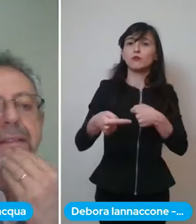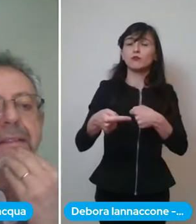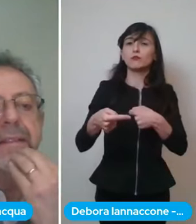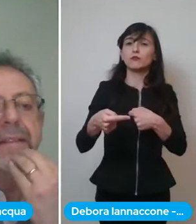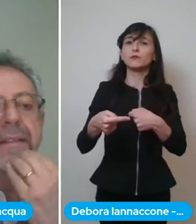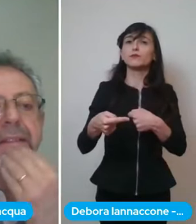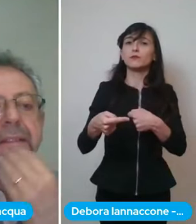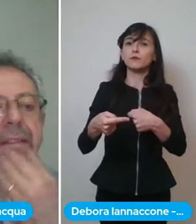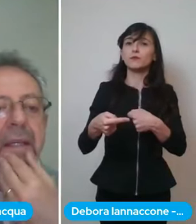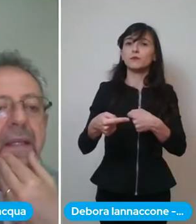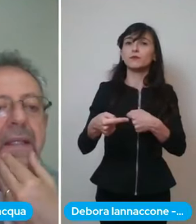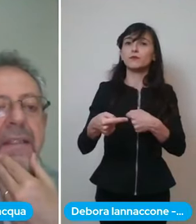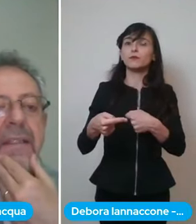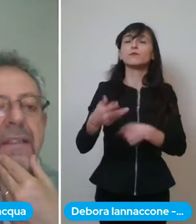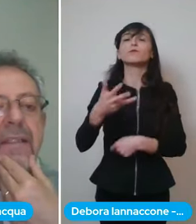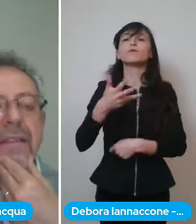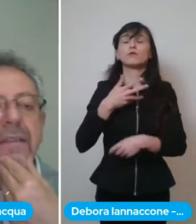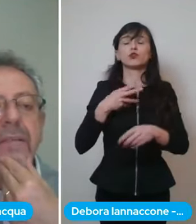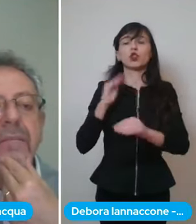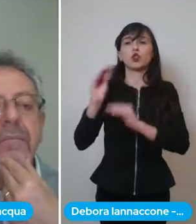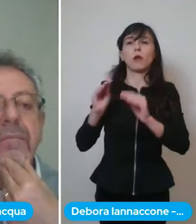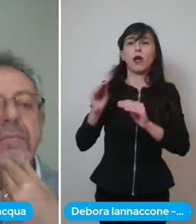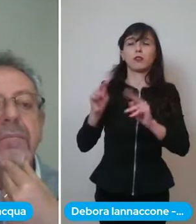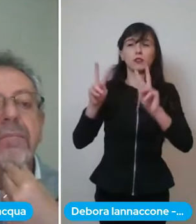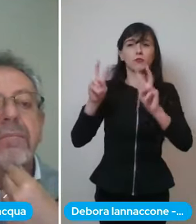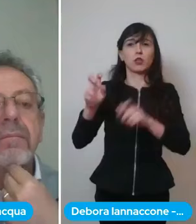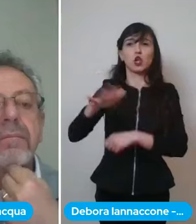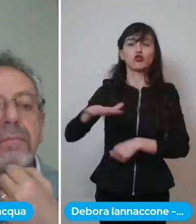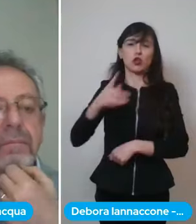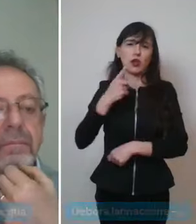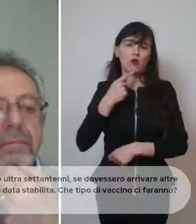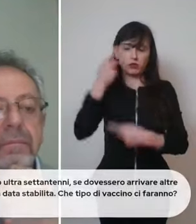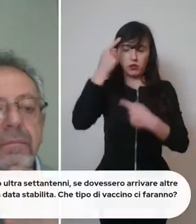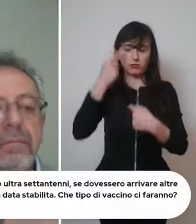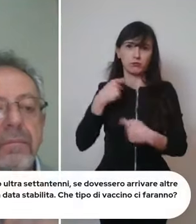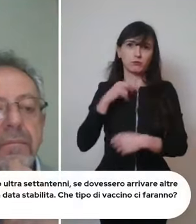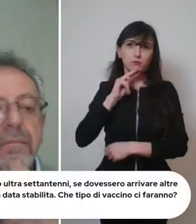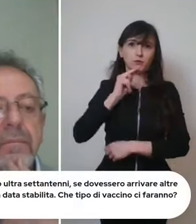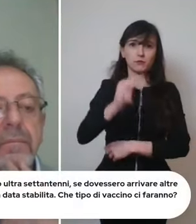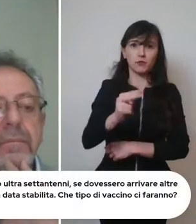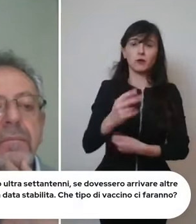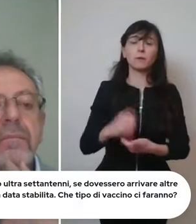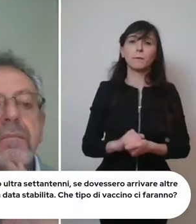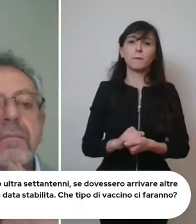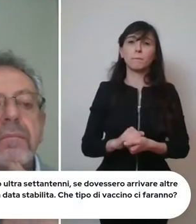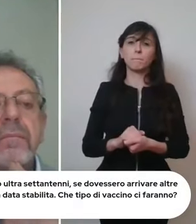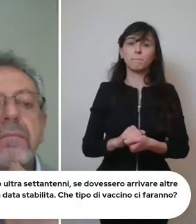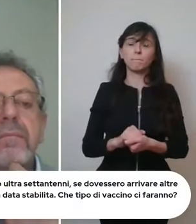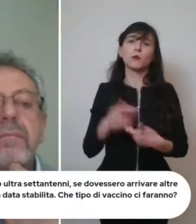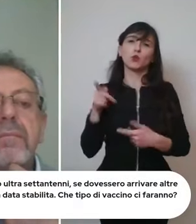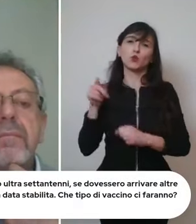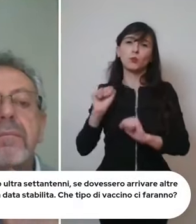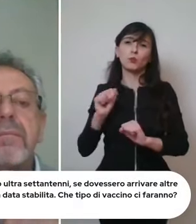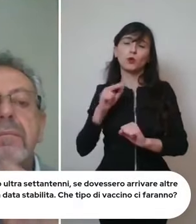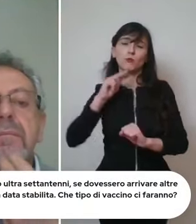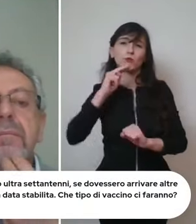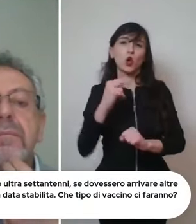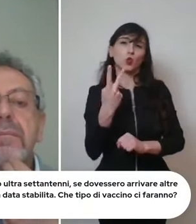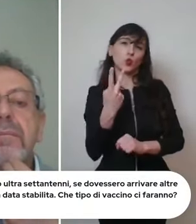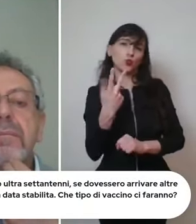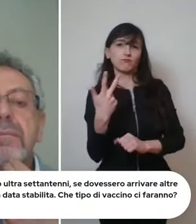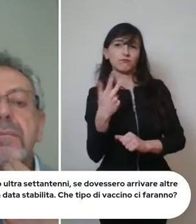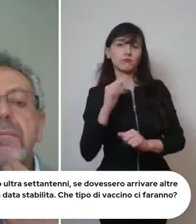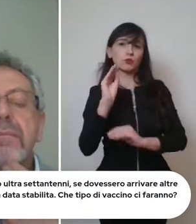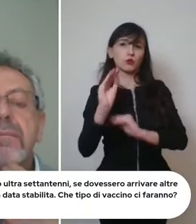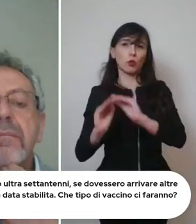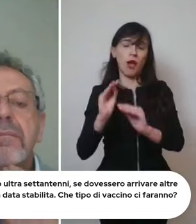il discorso della zona rossa a cui risponderò io quindi magari un paio di domande rispondi te così poi ti liberiamo ecco